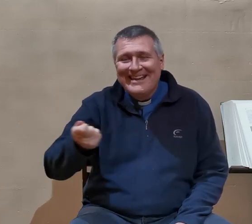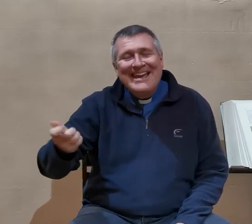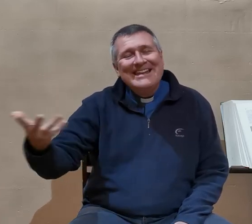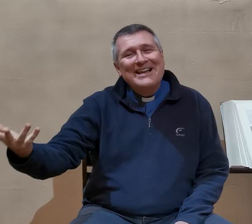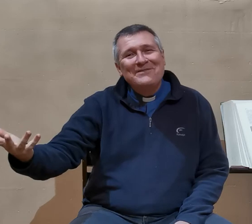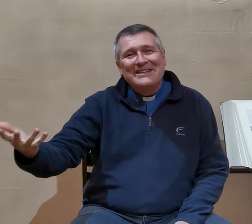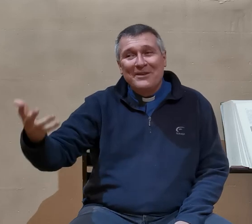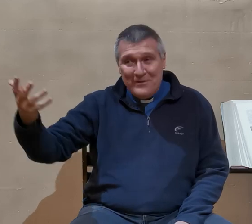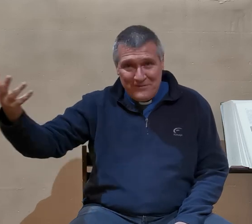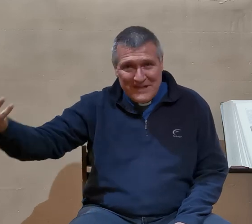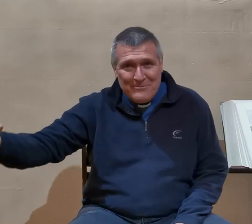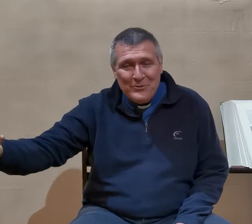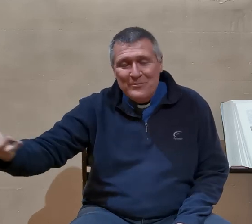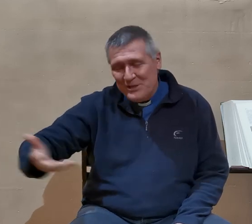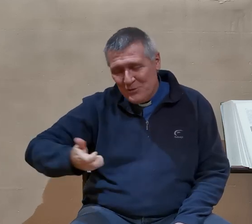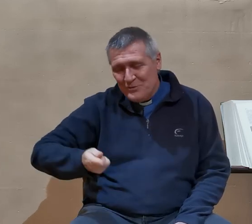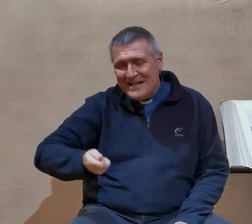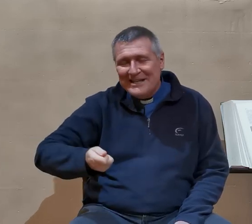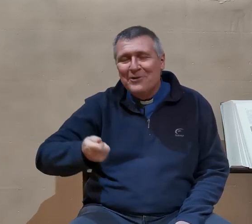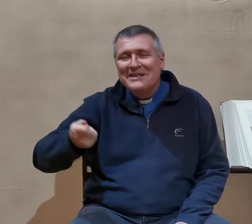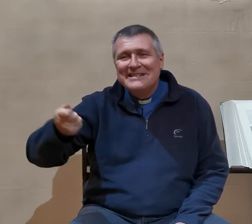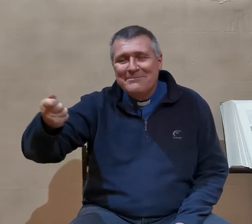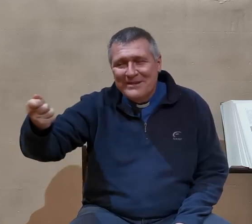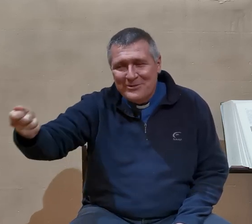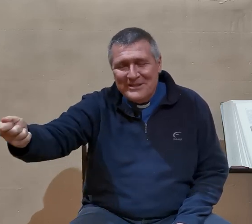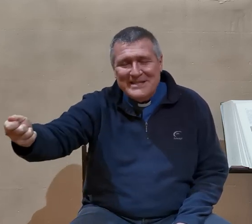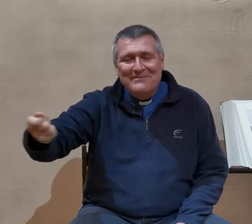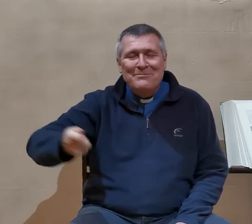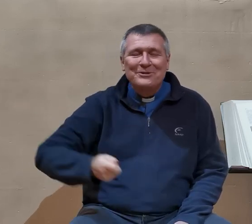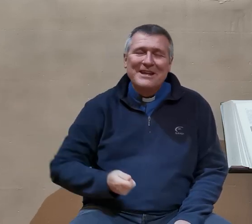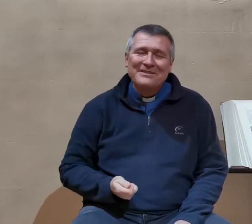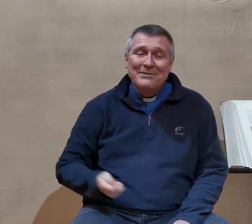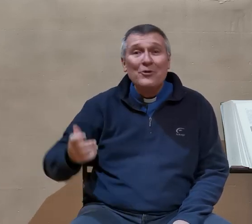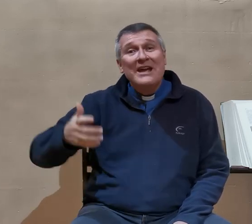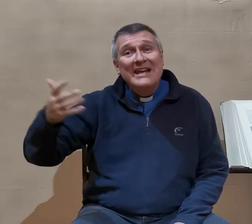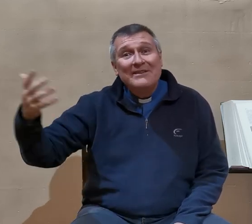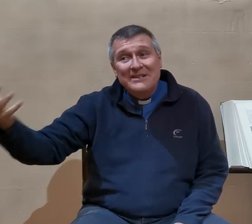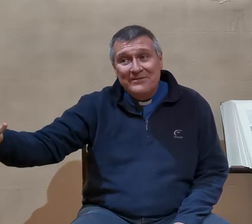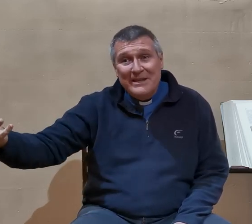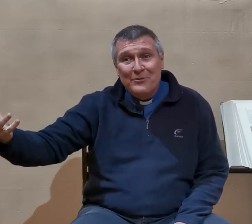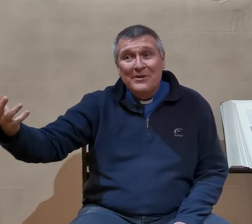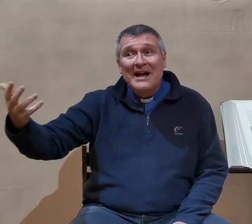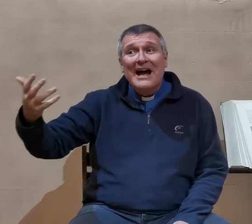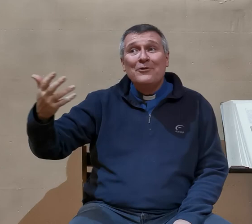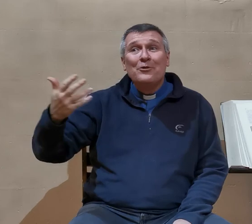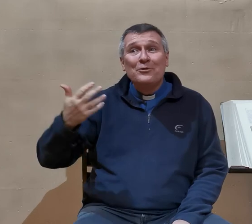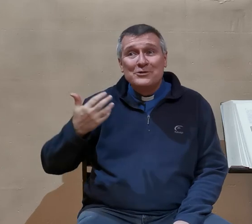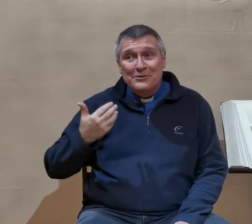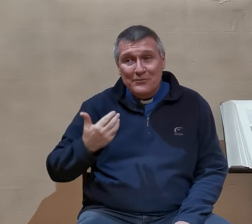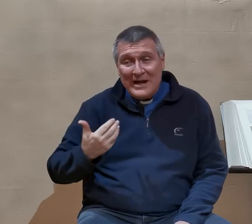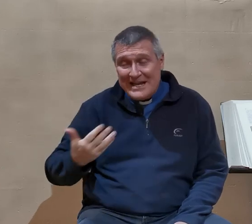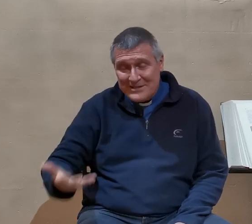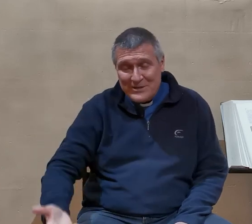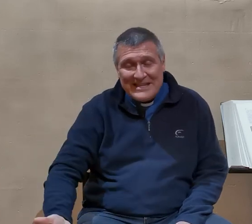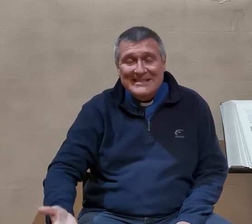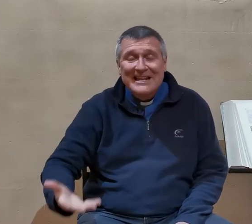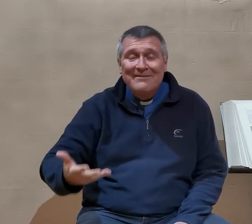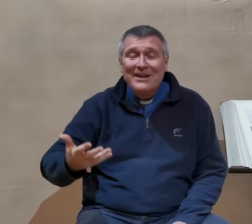il invite Philemon, il donne une lettre à Onésime, Onésime va porter à Philemon, il invite Philemon à le recevoir, cet esclave,